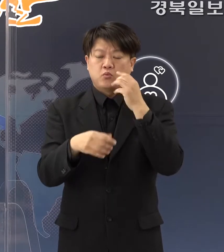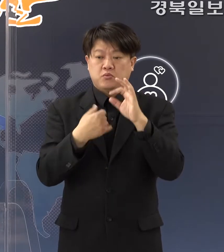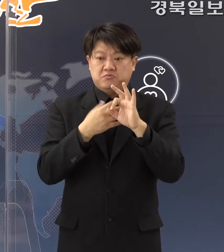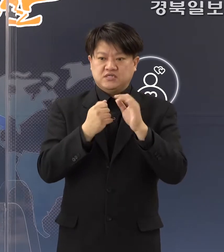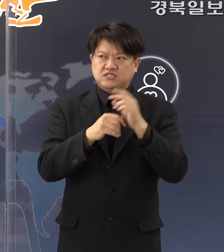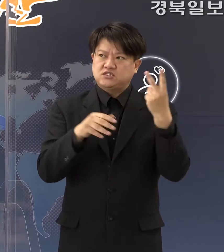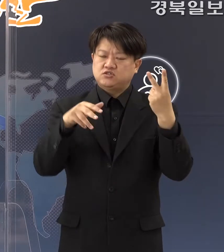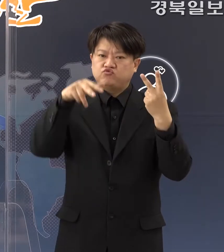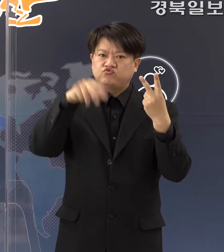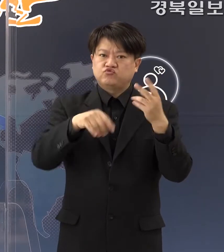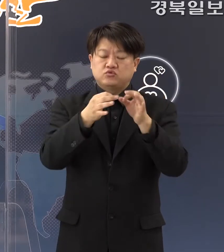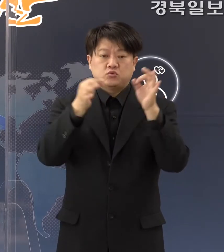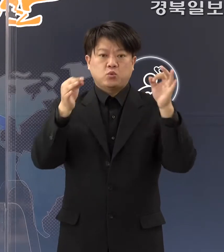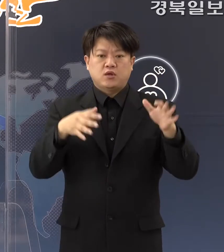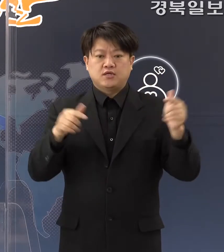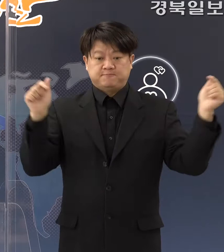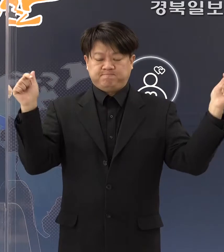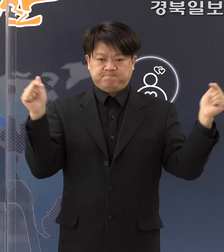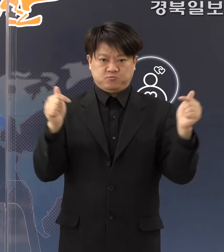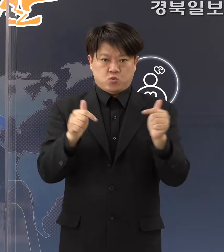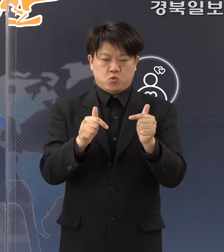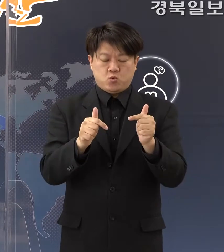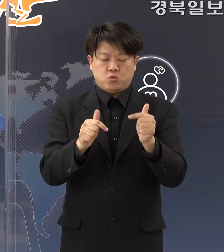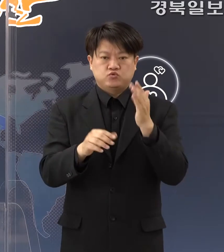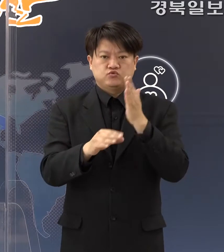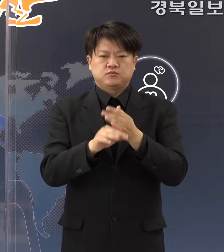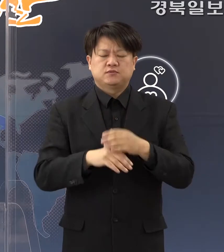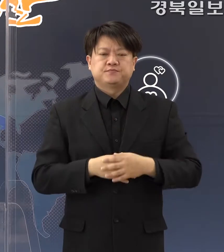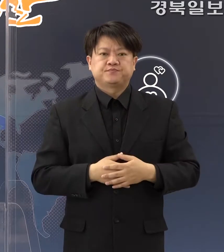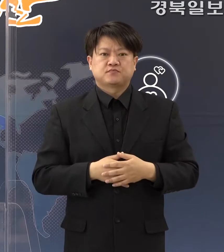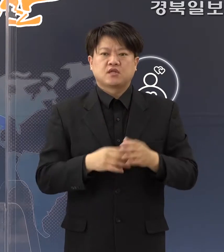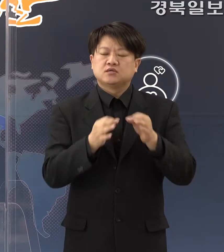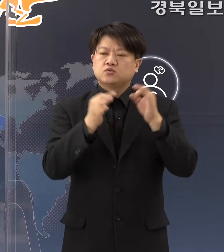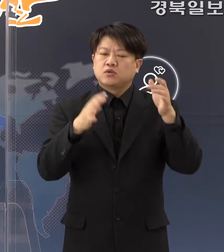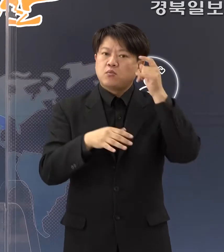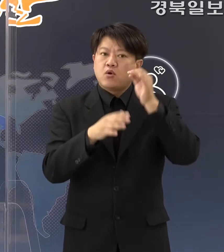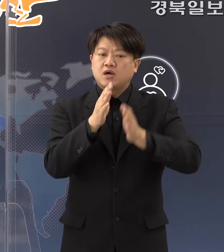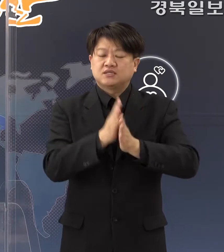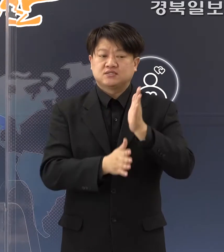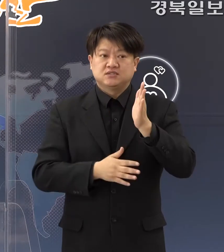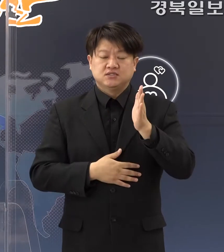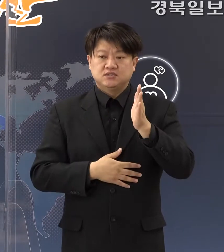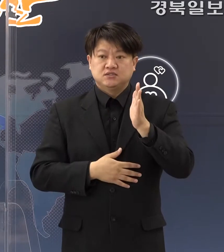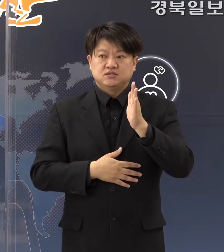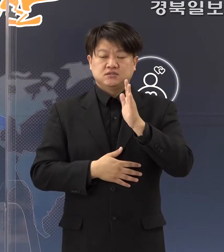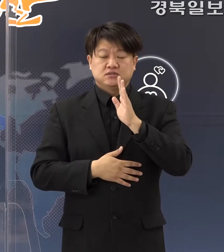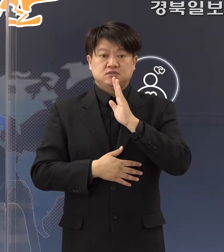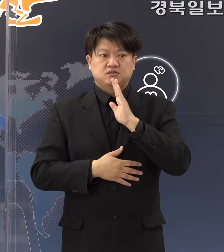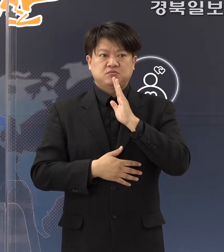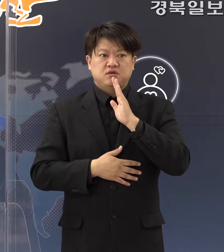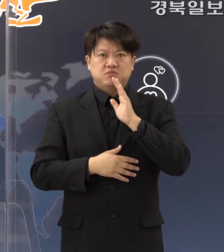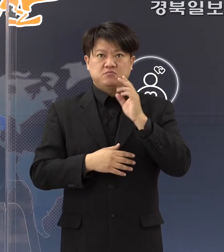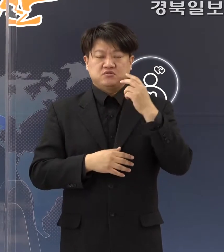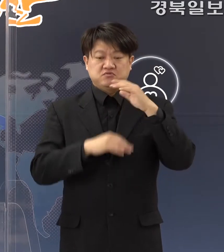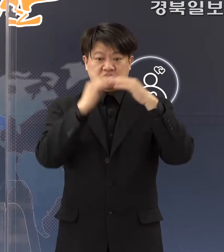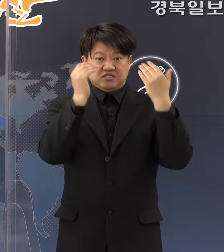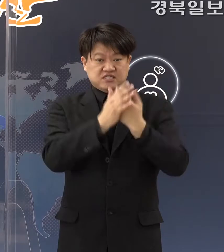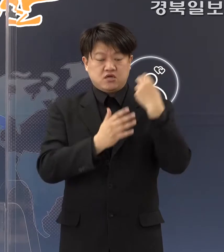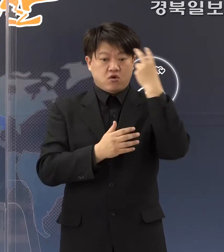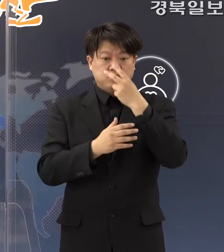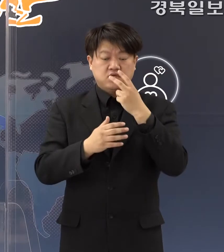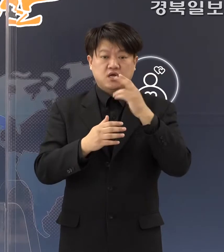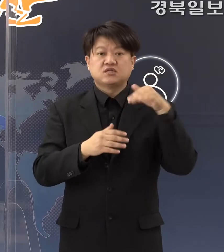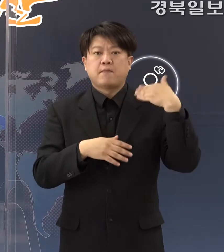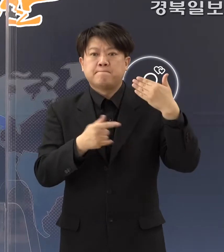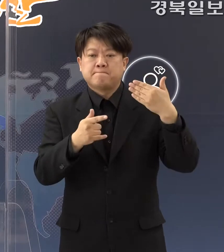2주간 보면 굉장히 감소세가 드러나고 있습니다. 그동안 포항시는 상당히 전수검사에 이어서